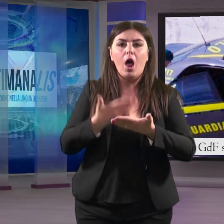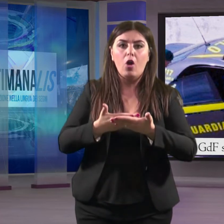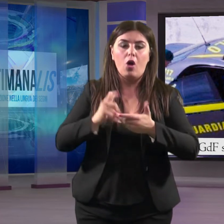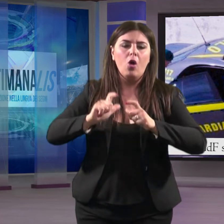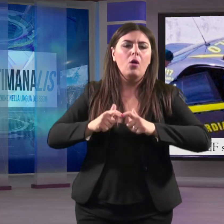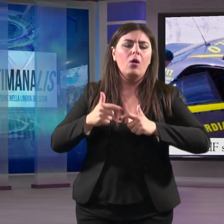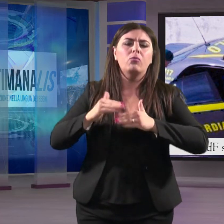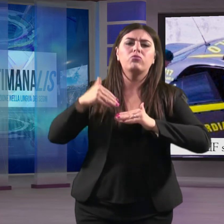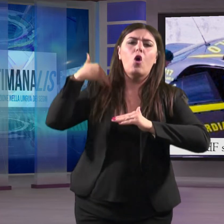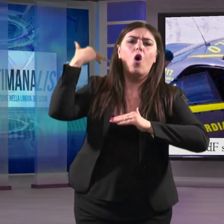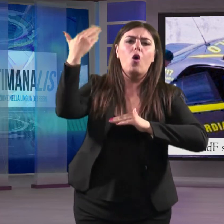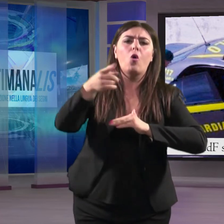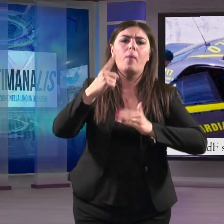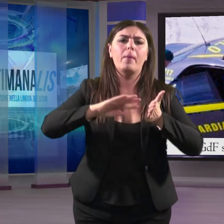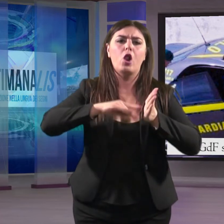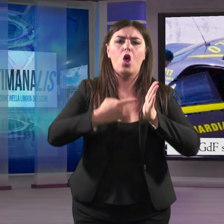ad un milione di euro.